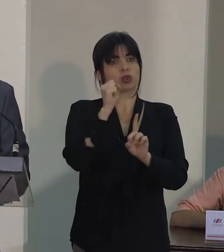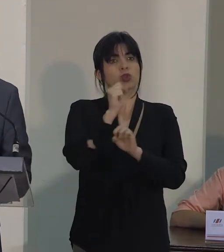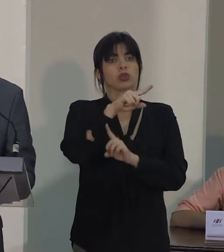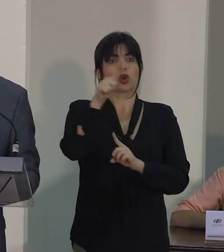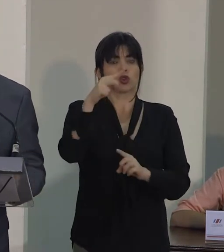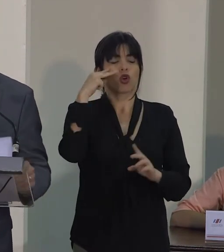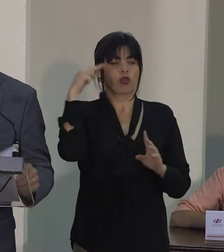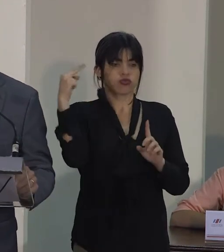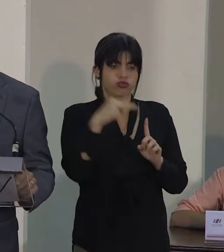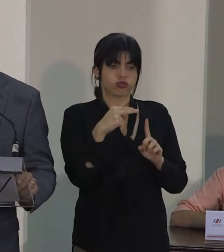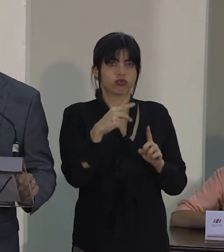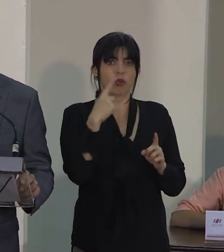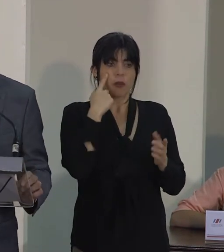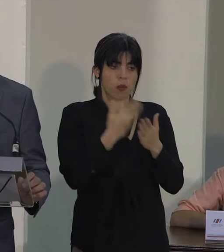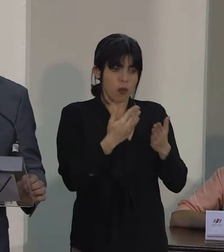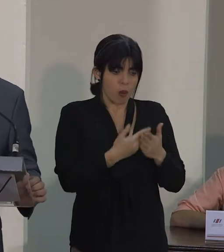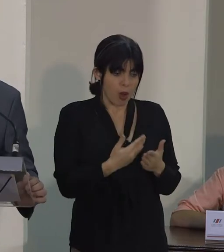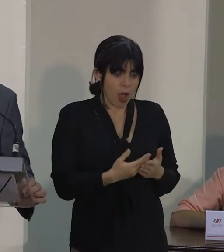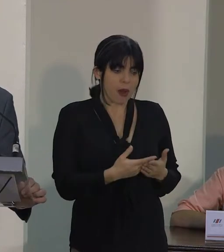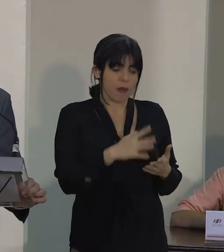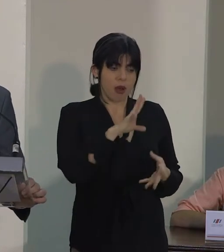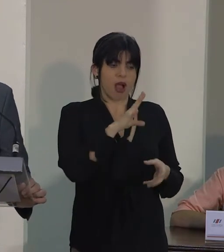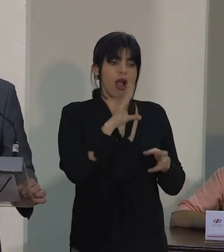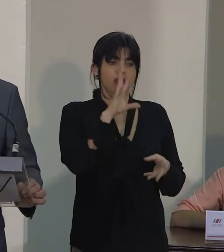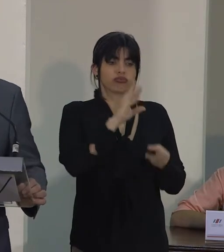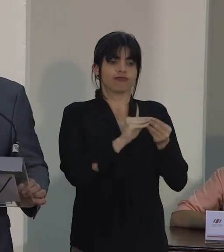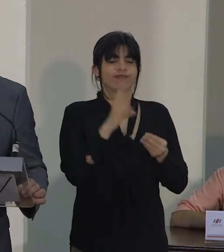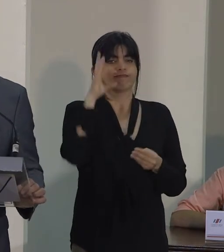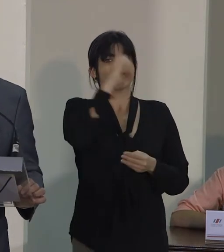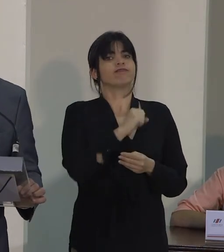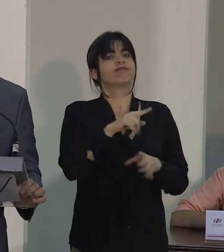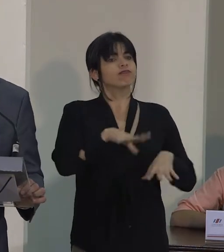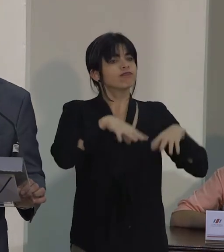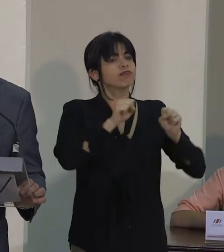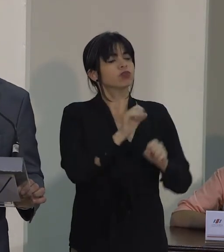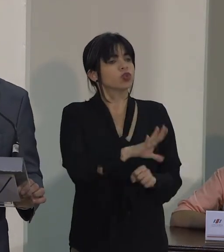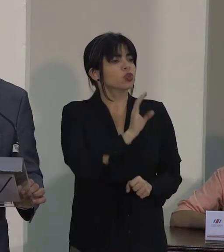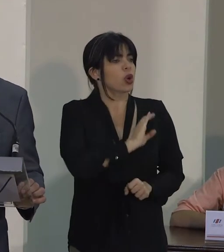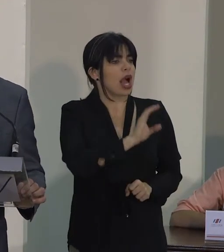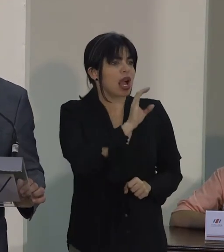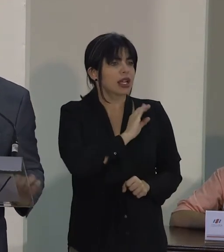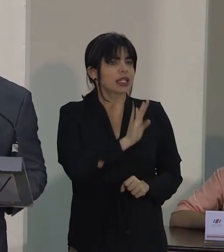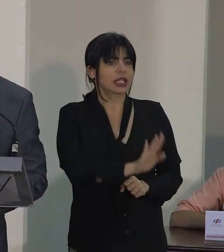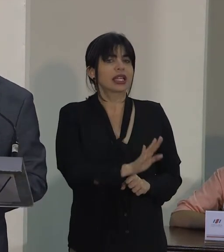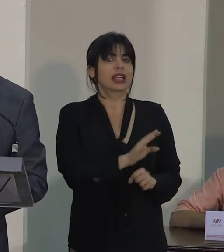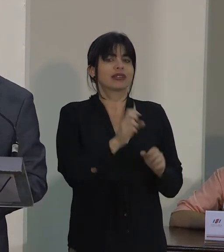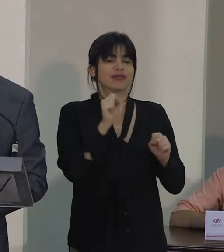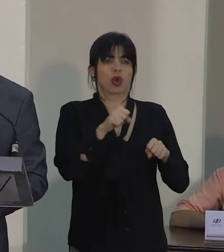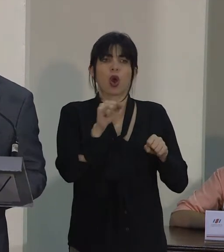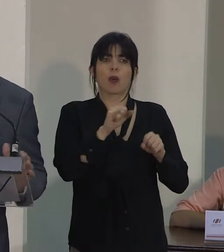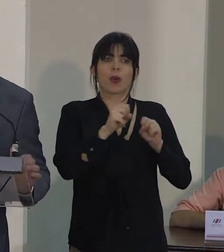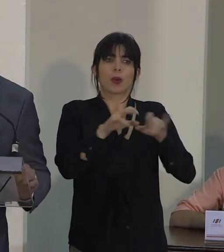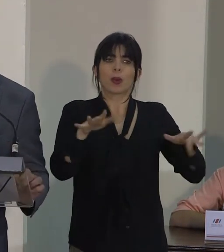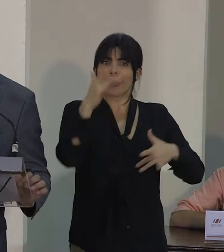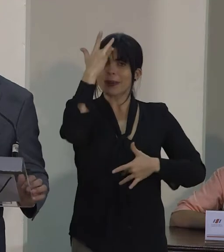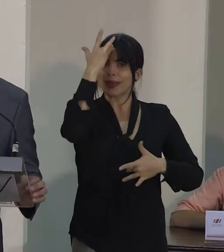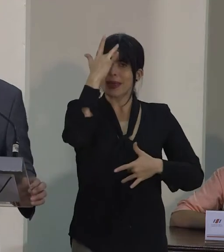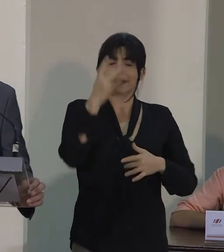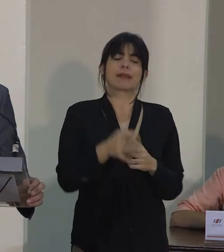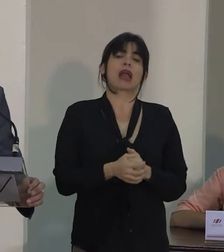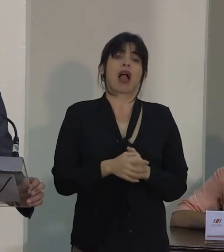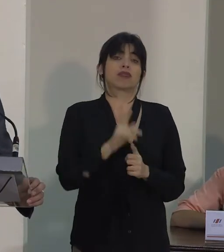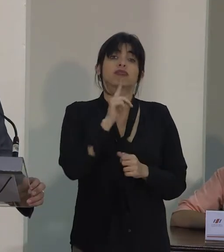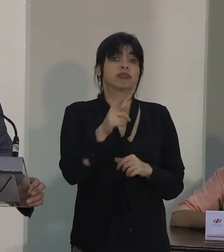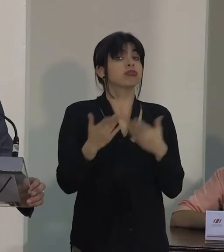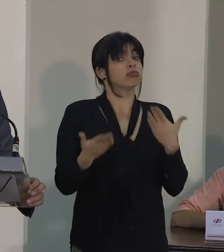evidencia nos lleva a fácilmente concluir asume características de epidemia. De hecho, tal